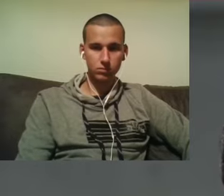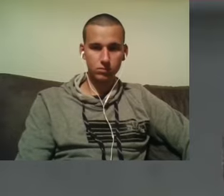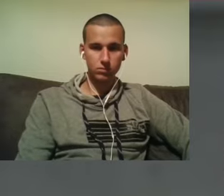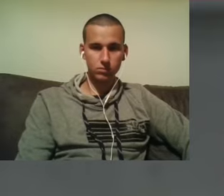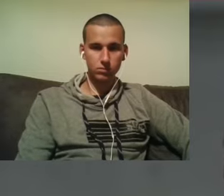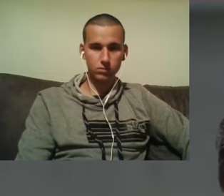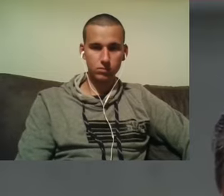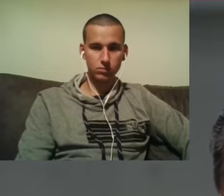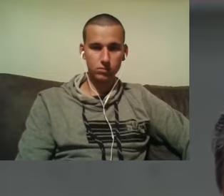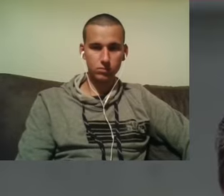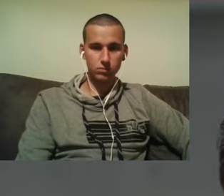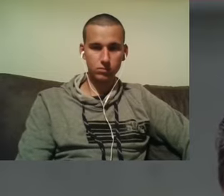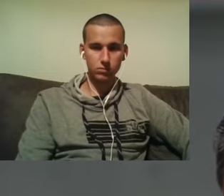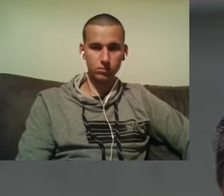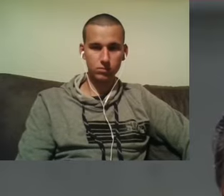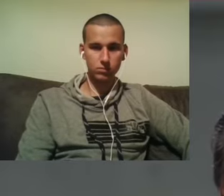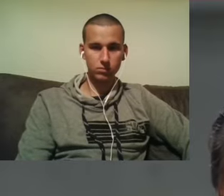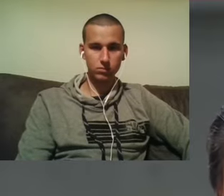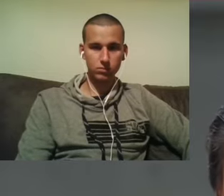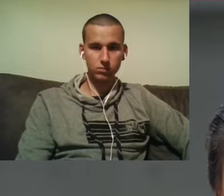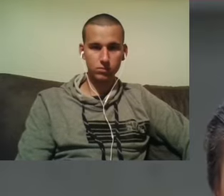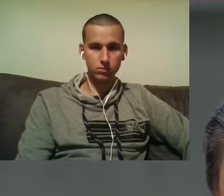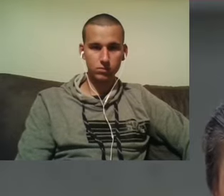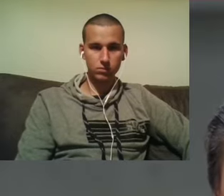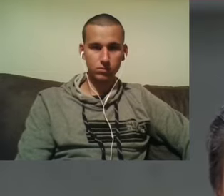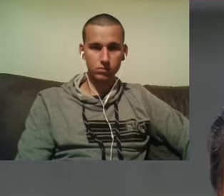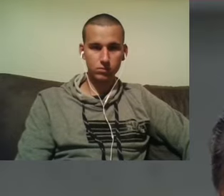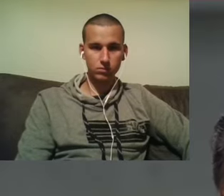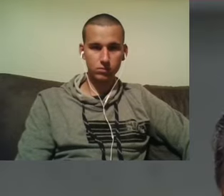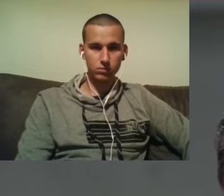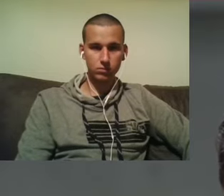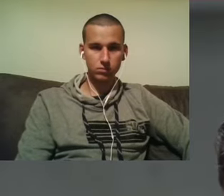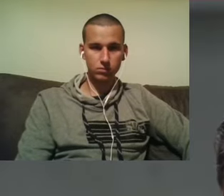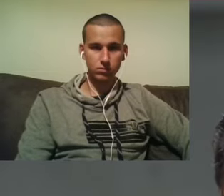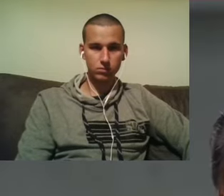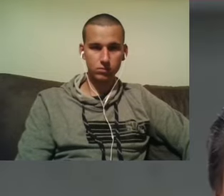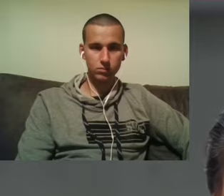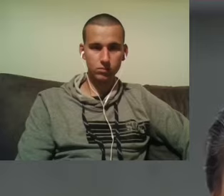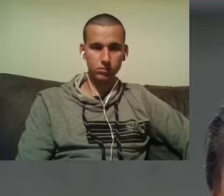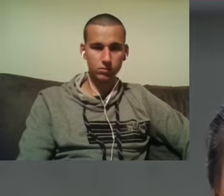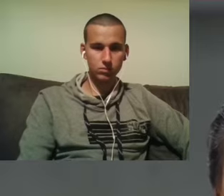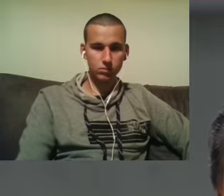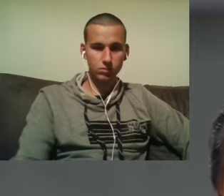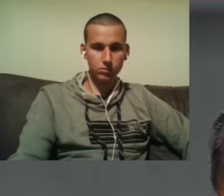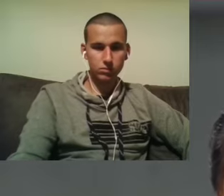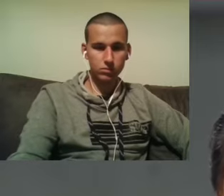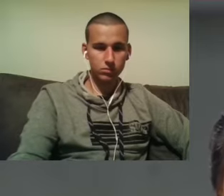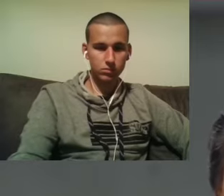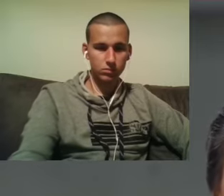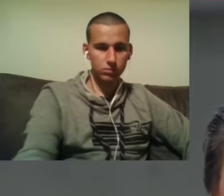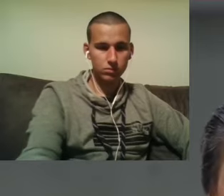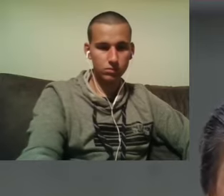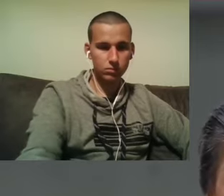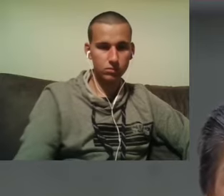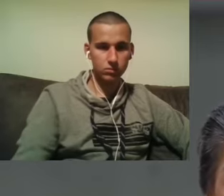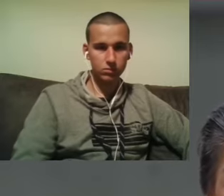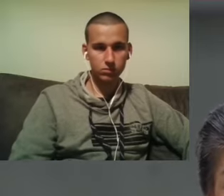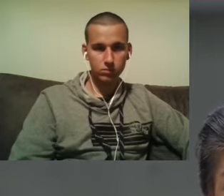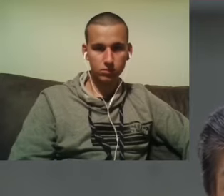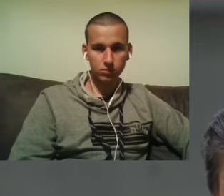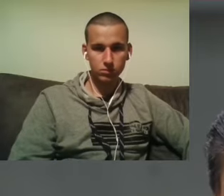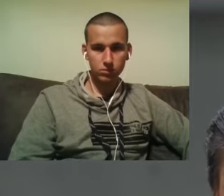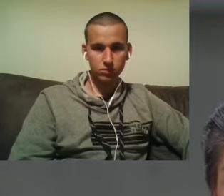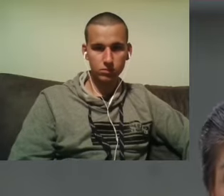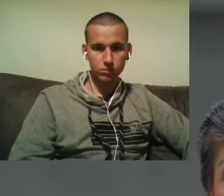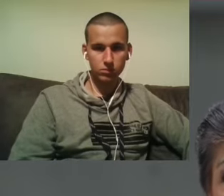Tscherson anzugreifen, weil eben von dort ukrainisches Territorium, vor allem auch die Stadt, auch Zivilisten beschossen werden. Die